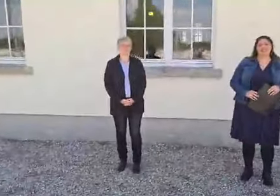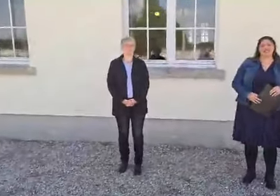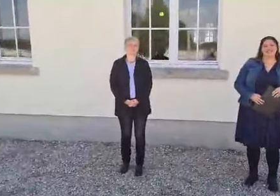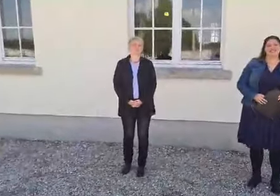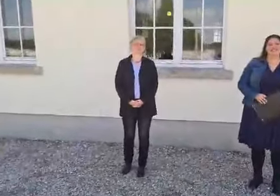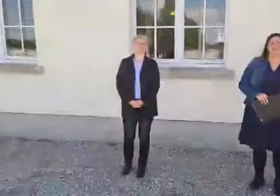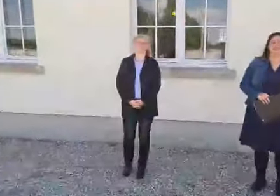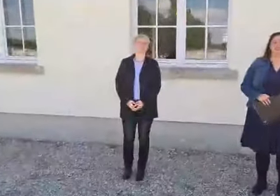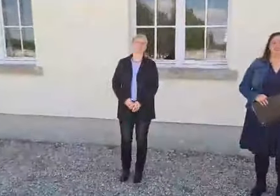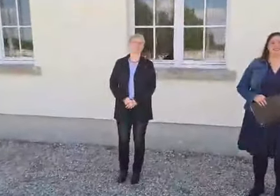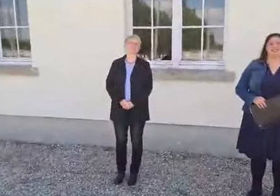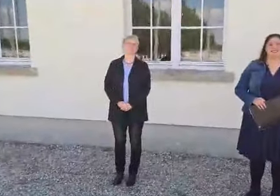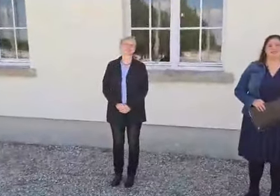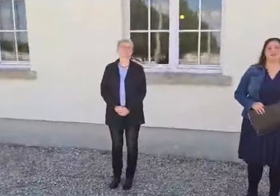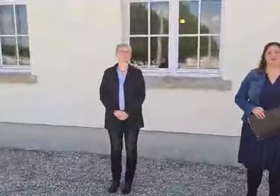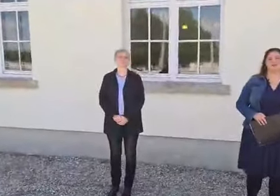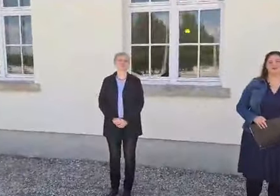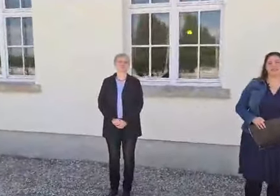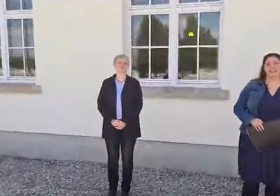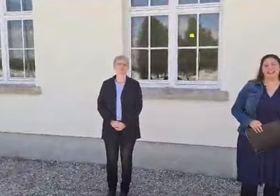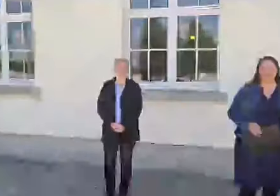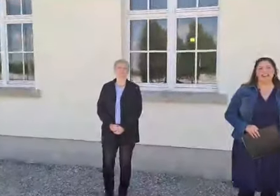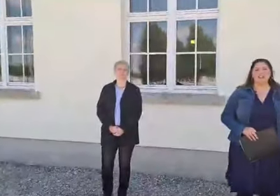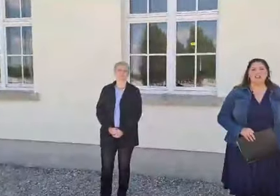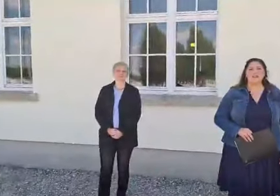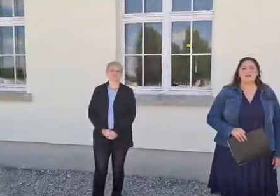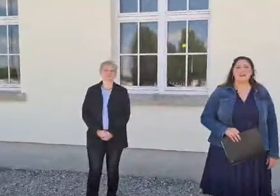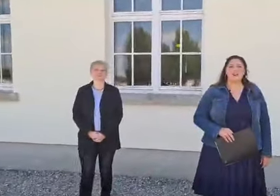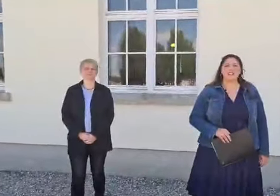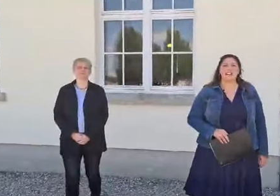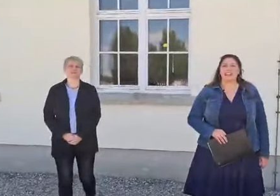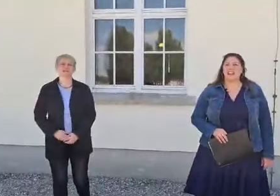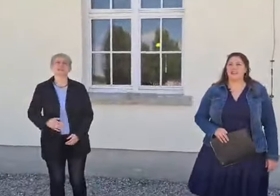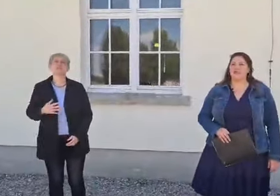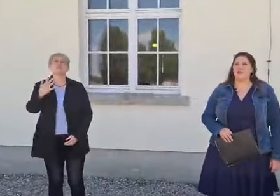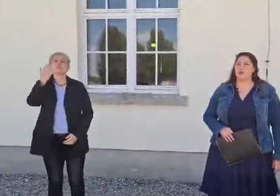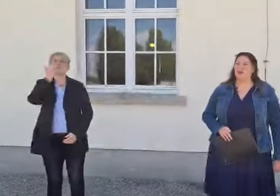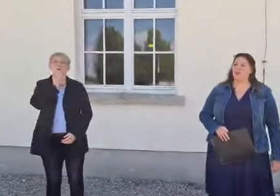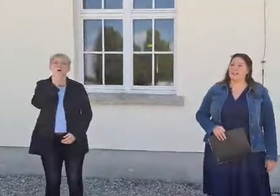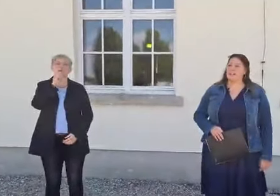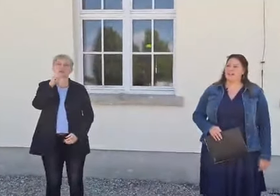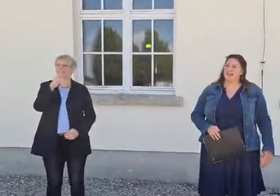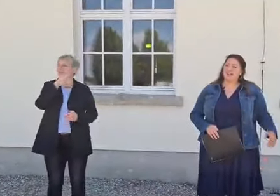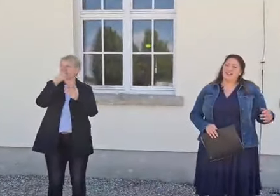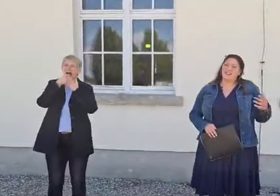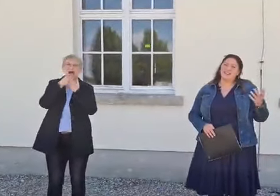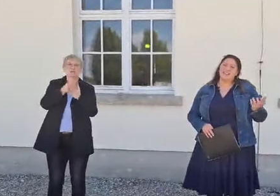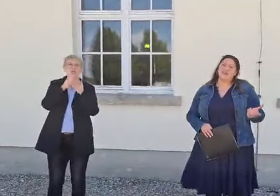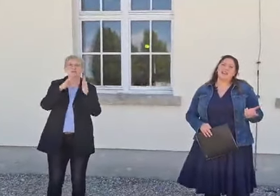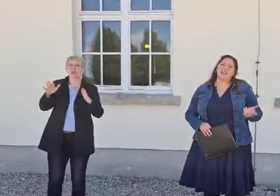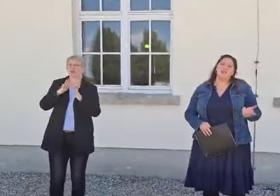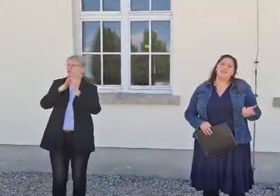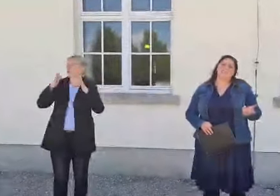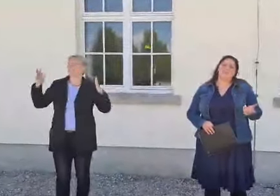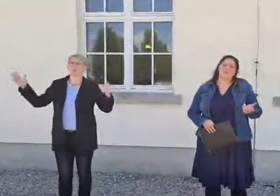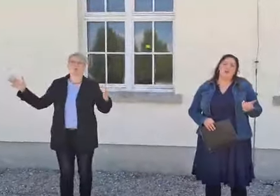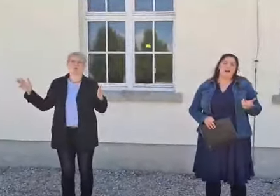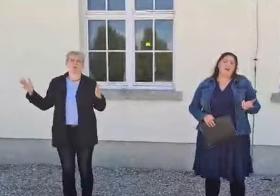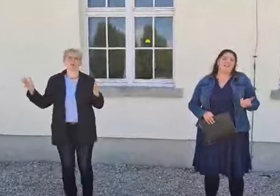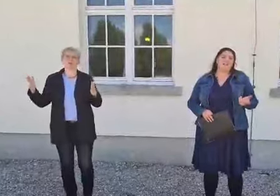weitergibt, wie groß dieses Gelände Also ich hoffe, man konnte einen Eindruck bekommen. Und natürlich gab es auch bauliche